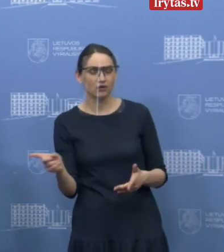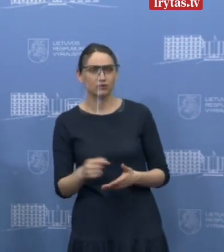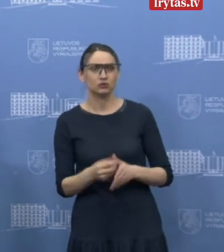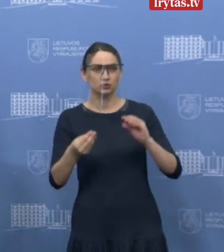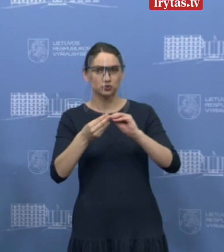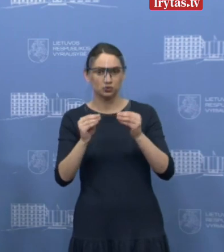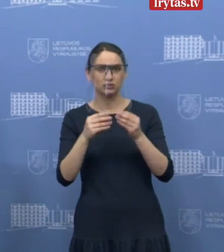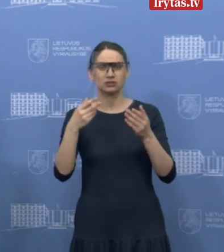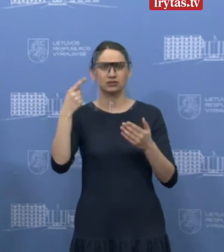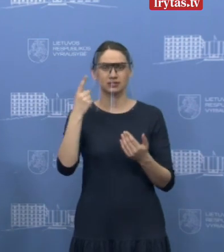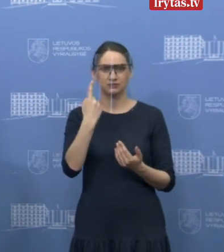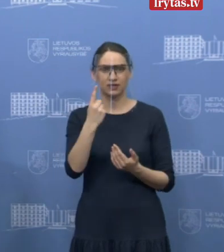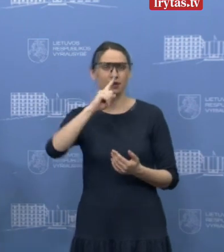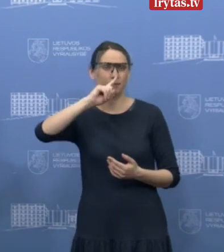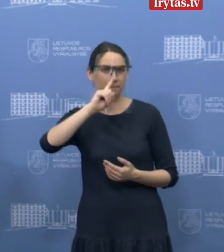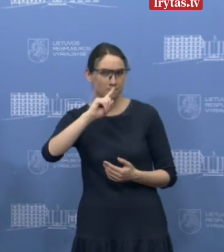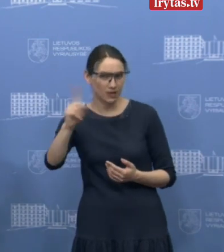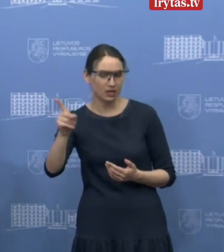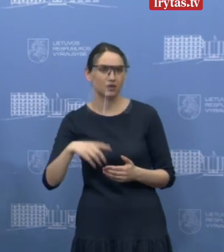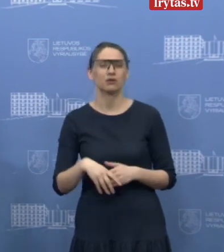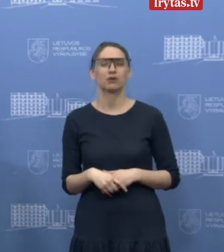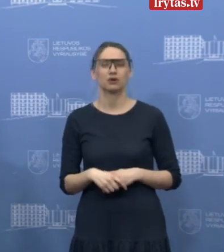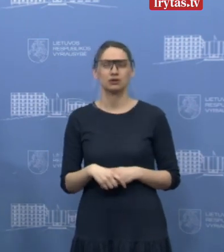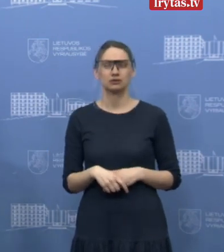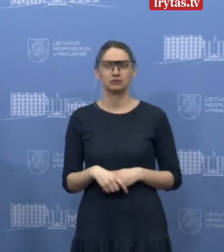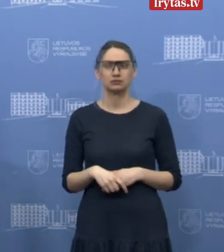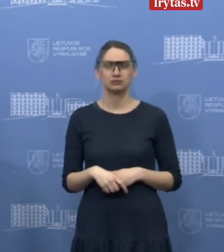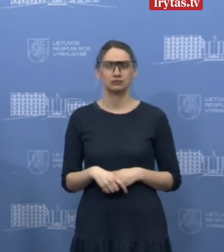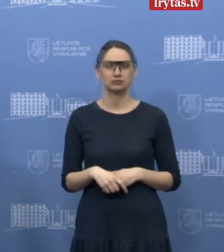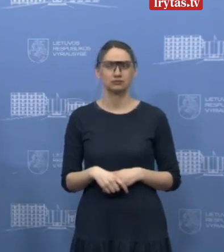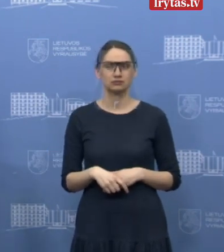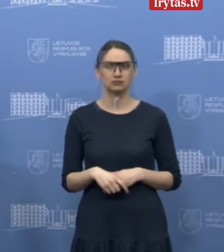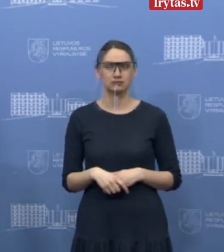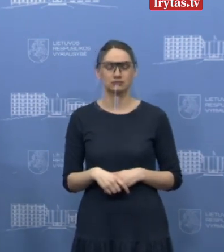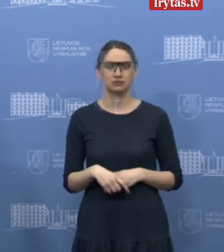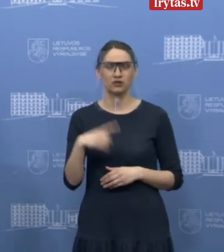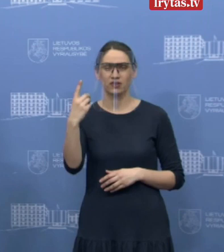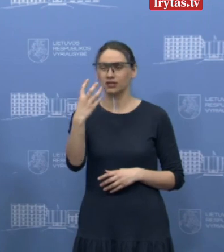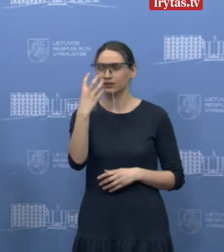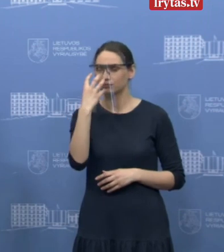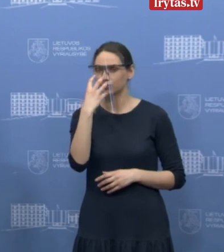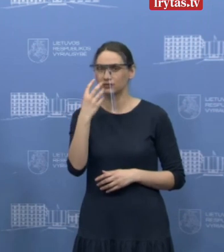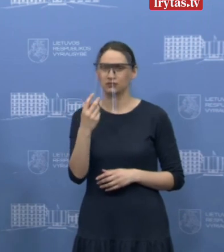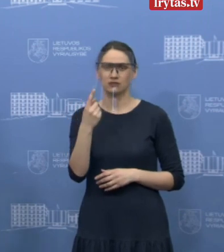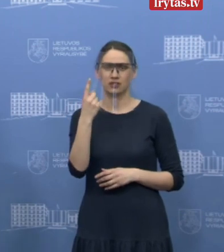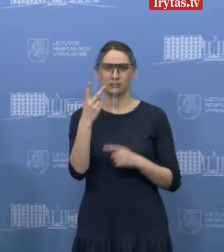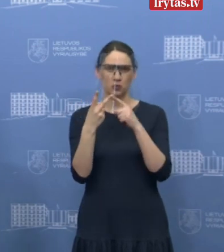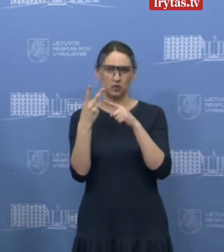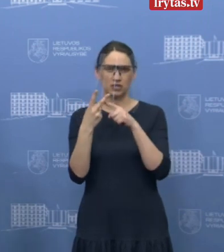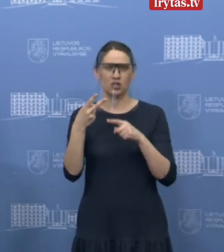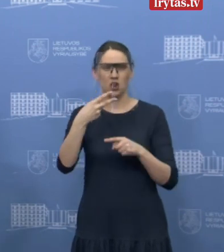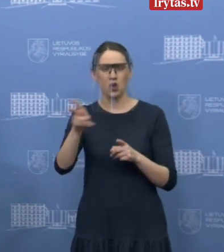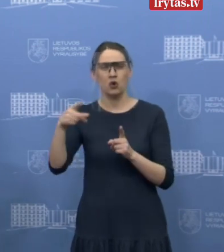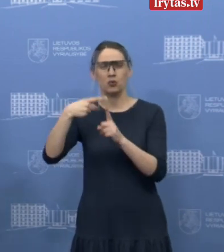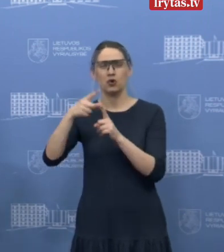Sutartys sudaryta milijonui ir vienos kaukės kaina yra pusantro euro plus